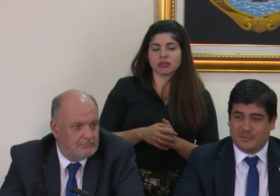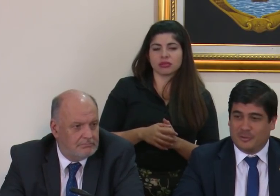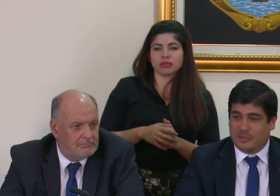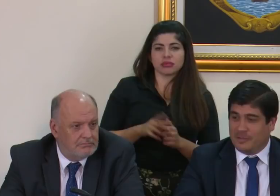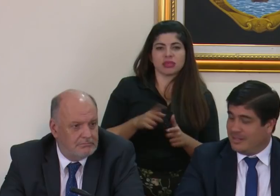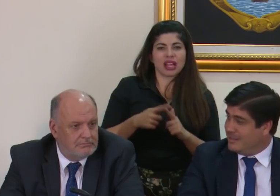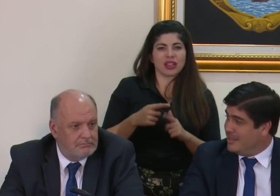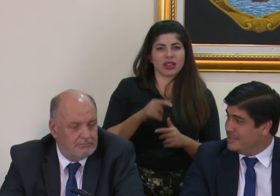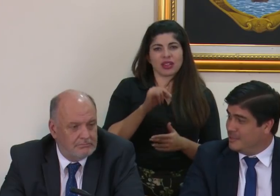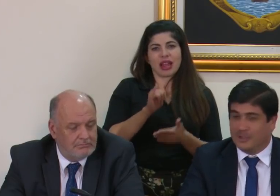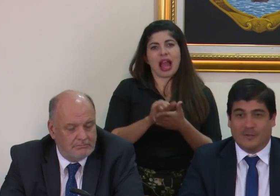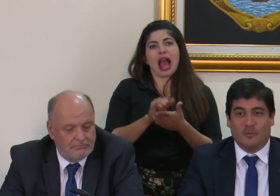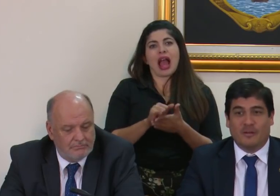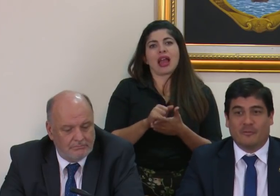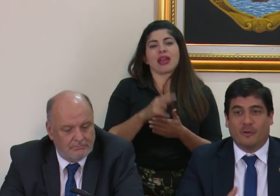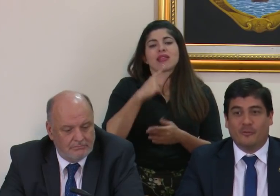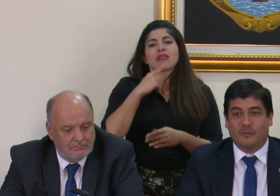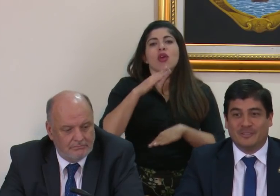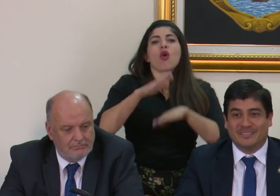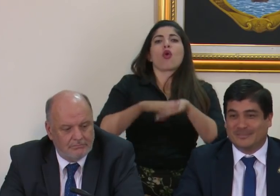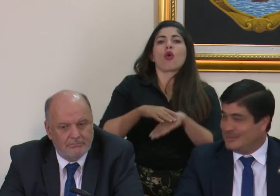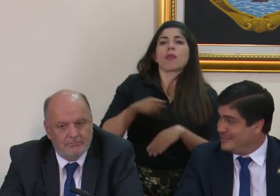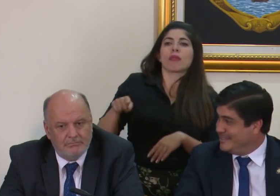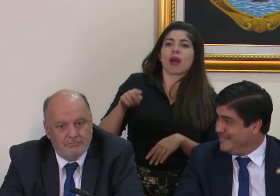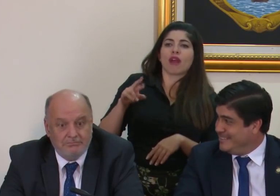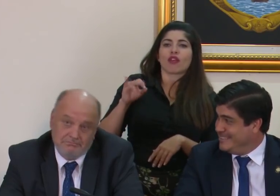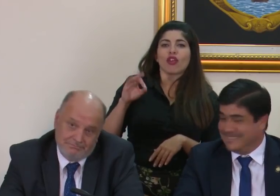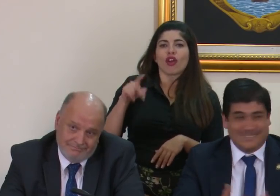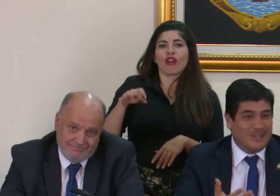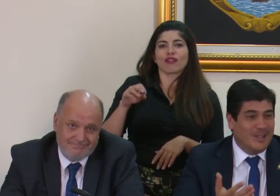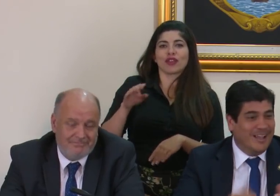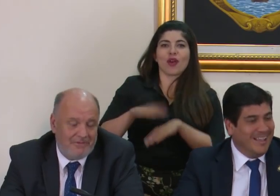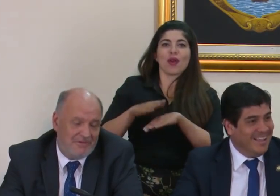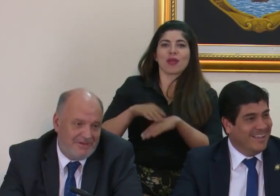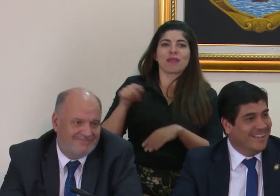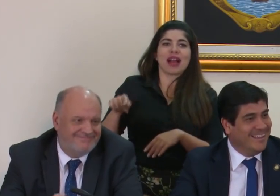de ahí es cuando terminan echándole la culpa a Rodolfo de ciertas cosas, ¿sabes?